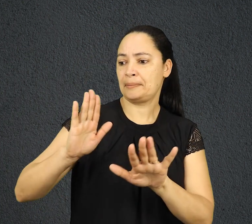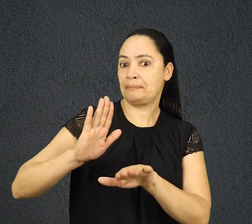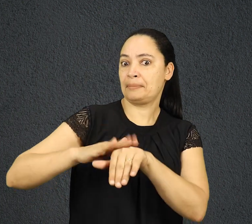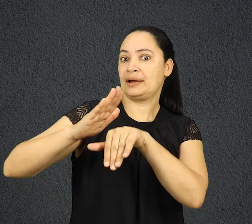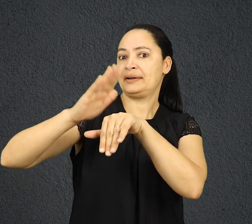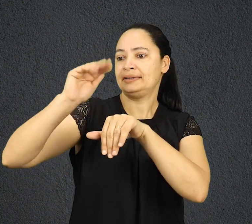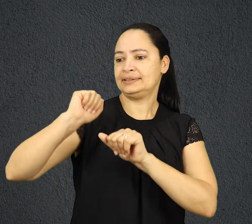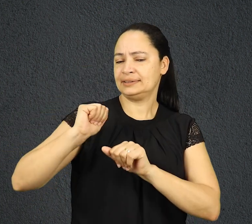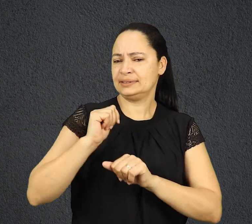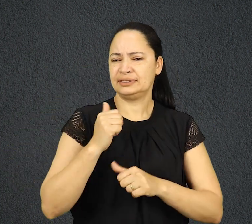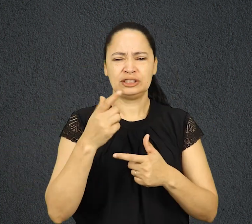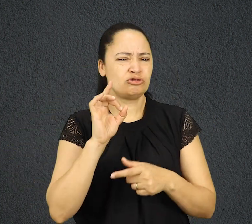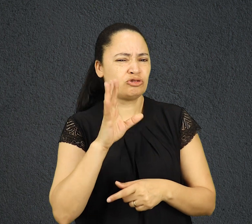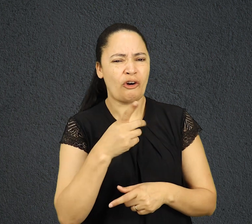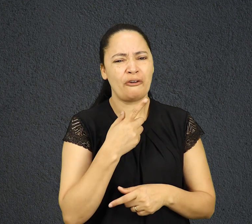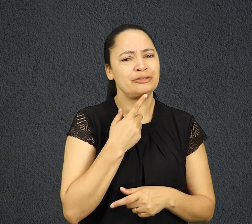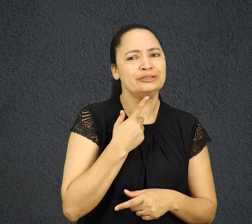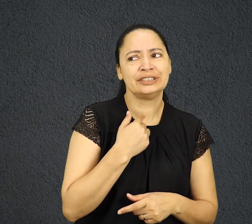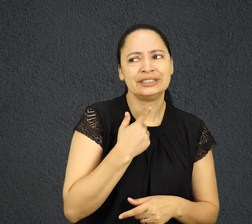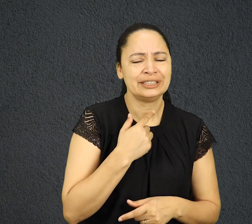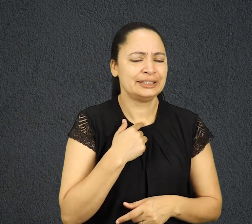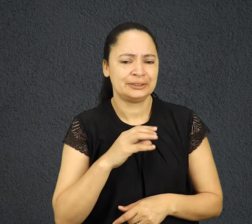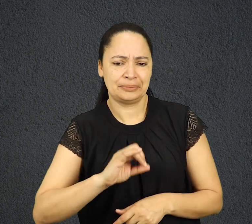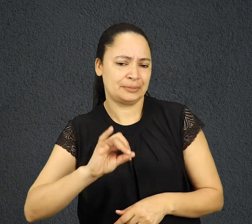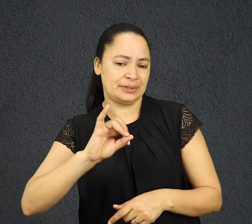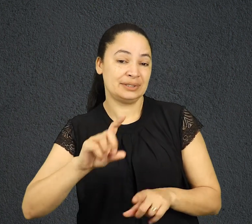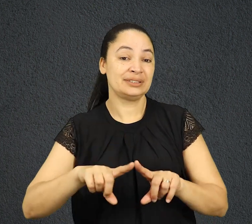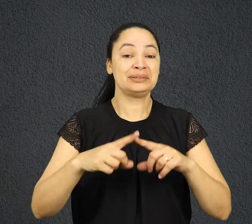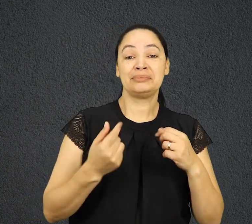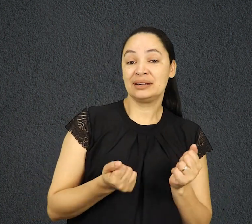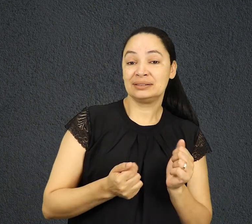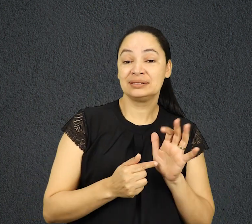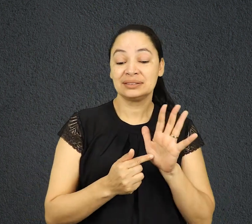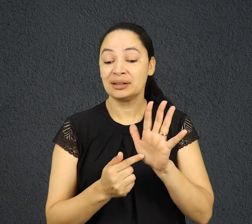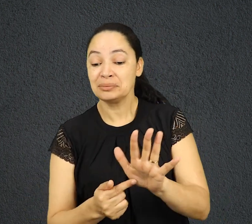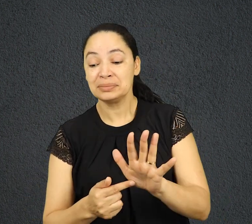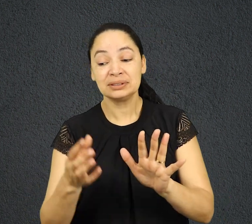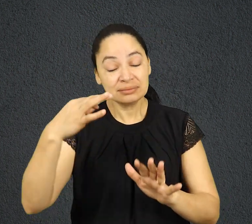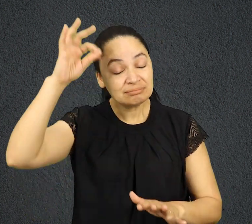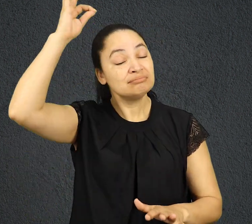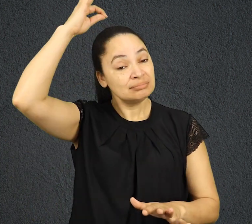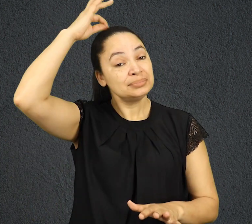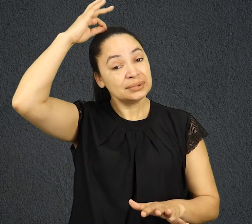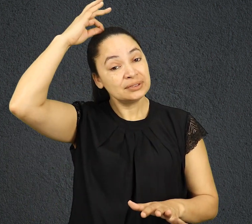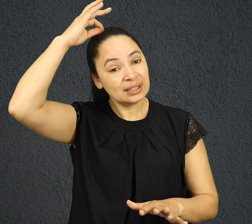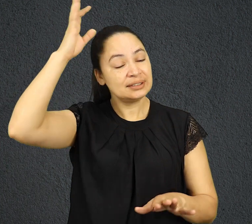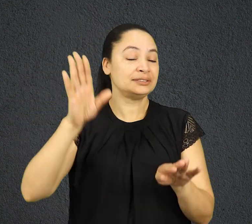apresentando um desejo primitivo e mesquinho de importância, mas estavam sendo espirituais no sentido